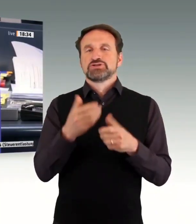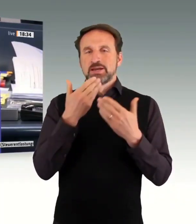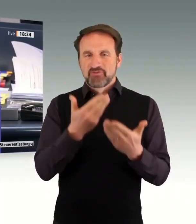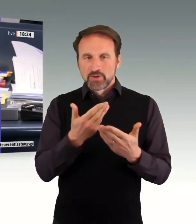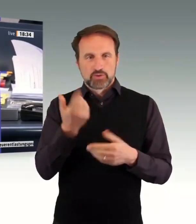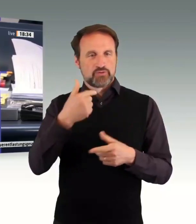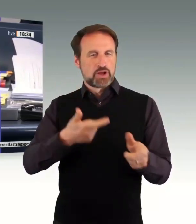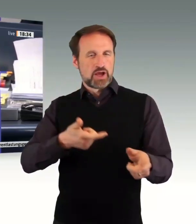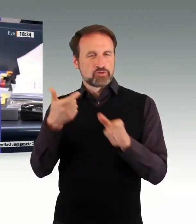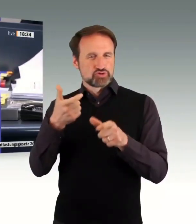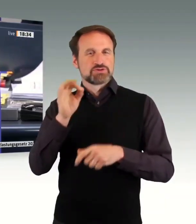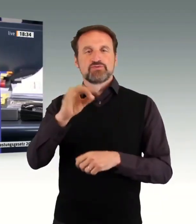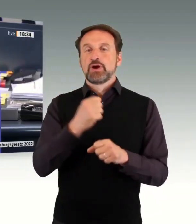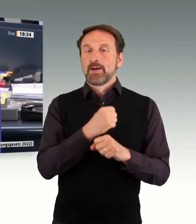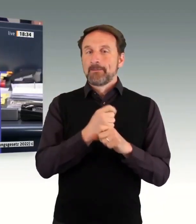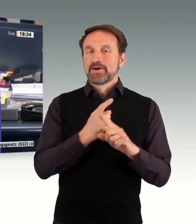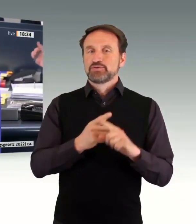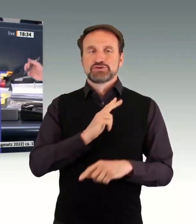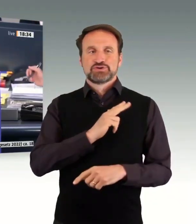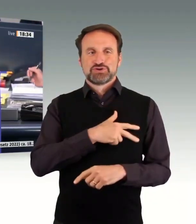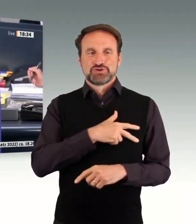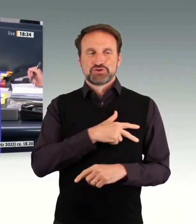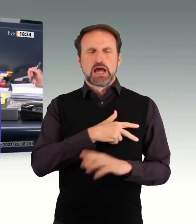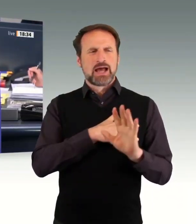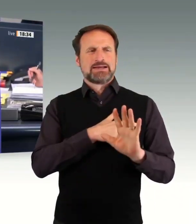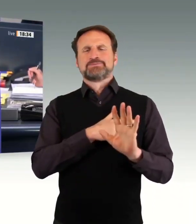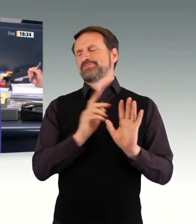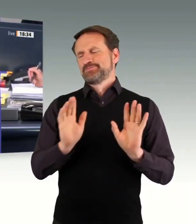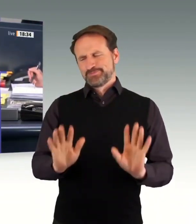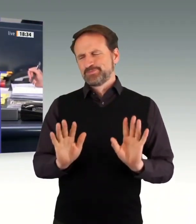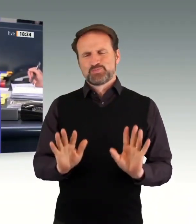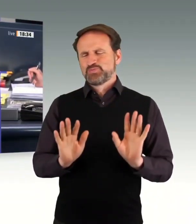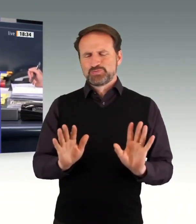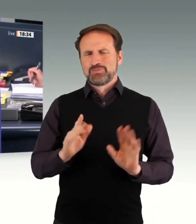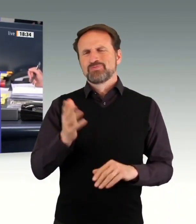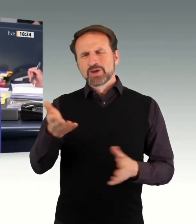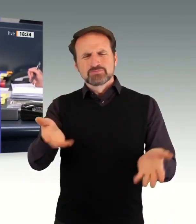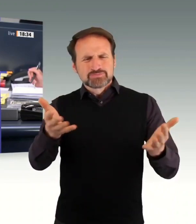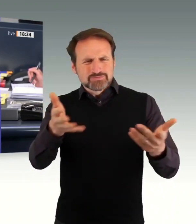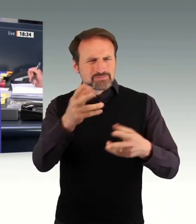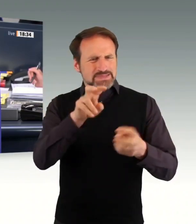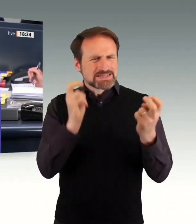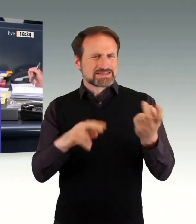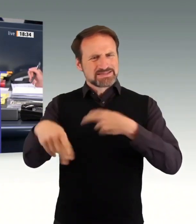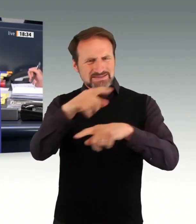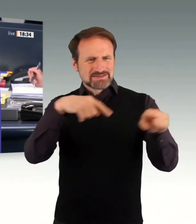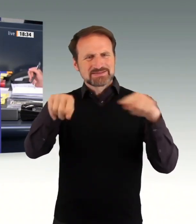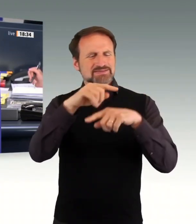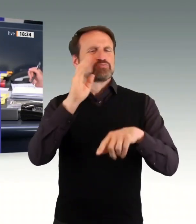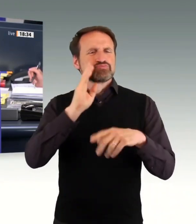Soziales. Na, ich warte mal eben. Wenn Sie sich bitte etwas beeilen mögen mit dem Sitzplatzwechsel,